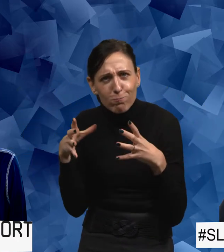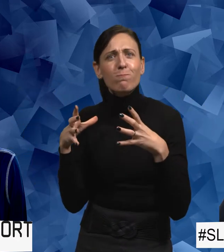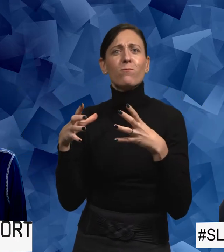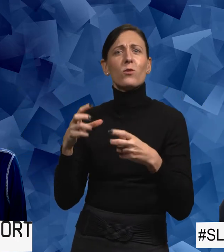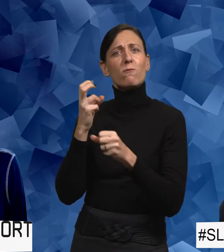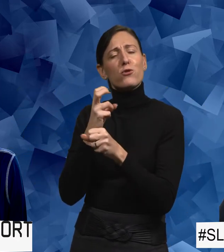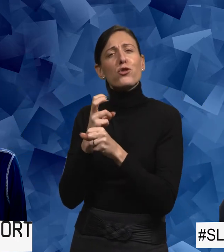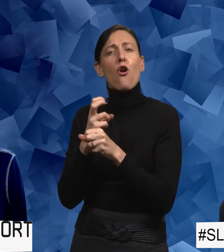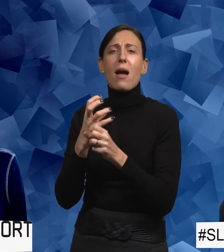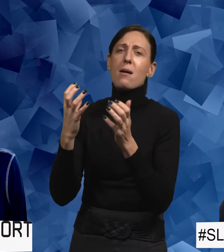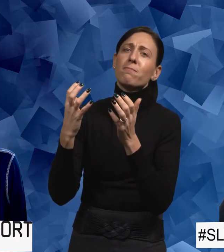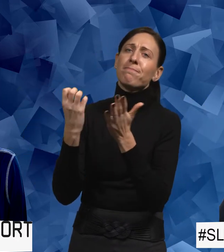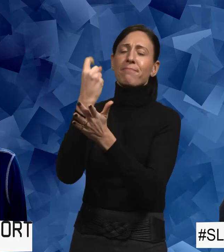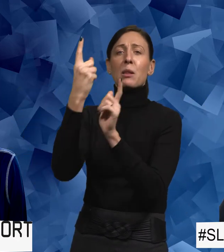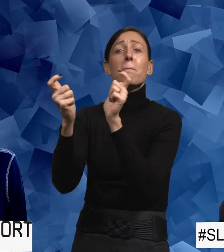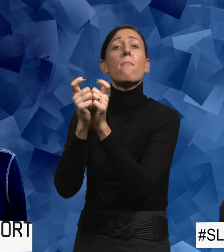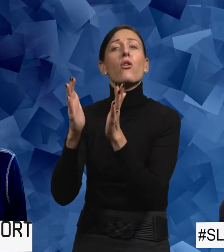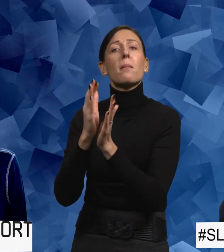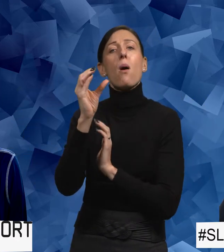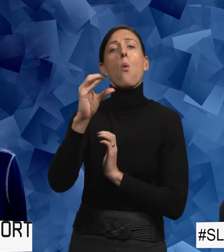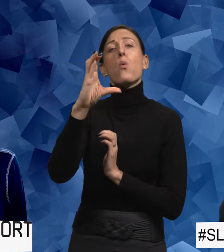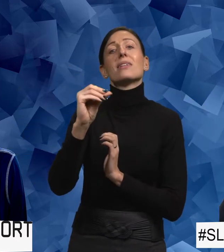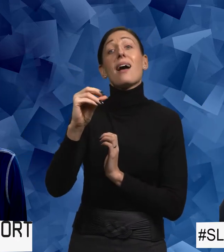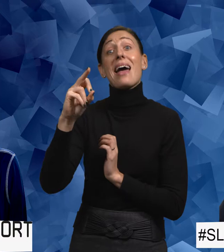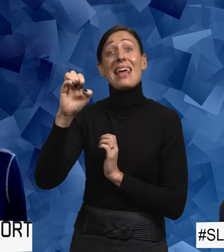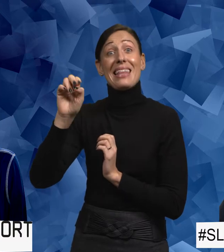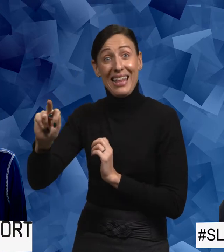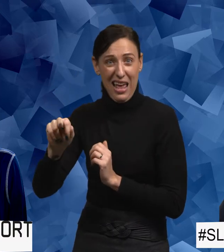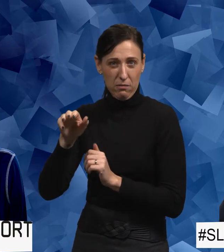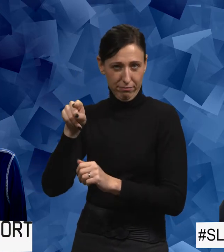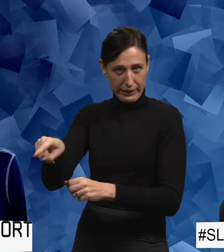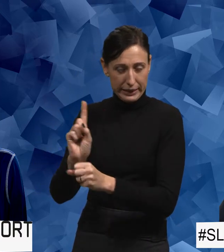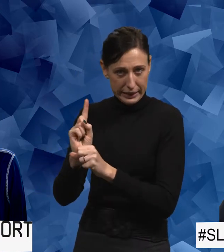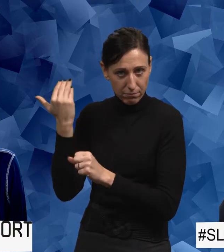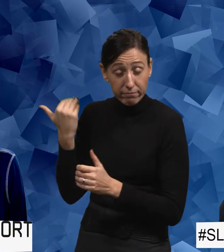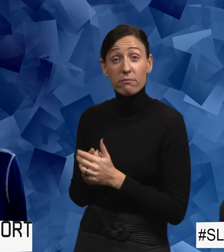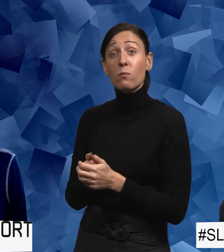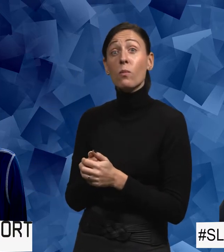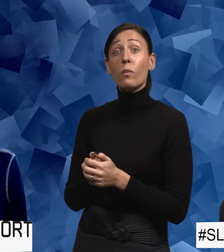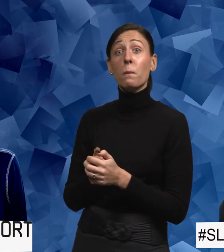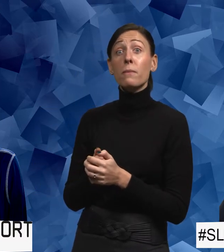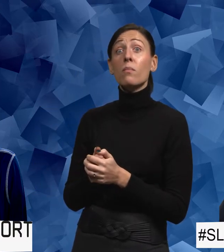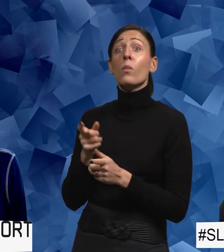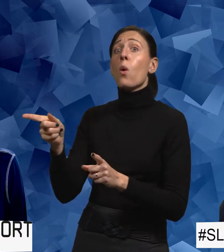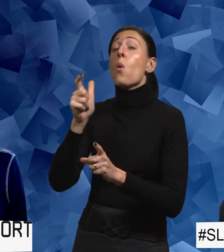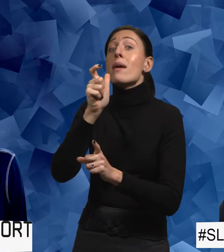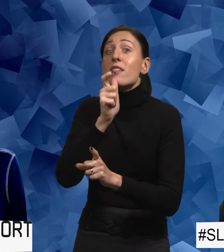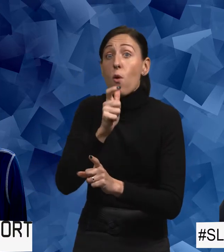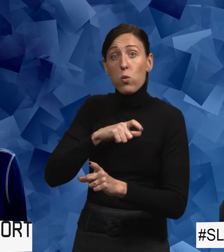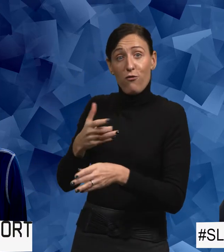ihop oss. Försöka få ett möte med Åsa Regner på den tiden. Och hon intervjuade